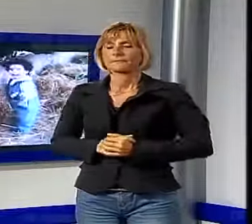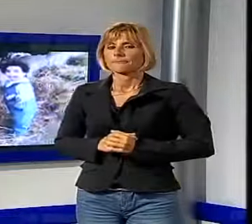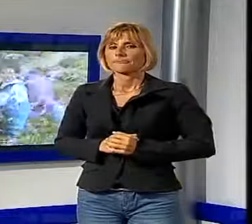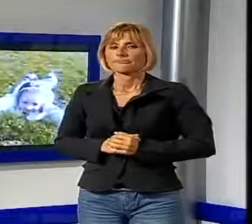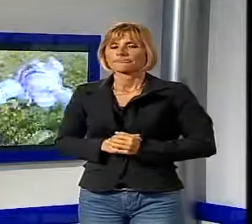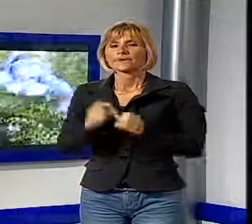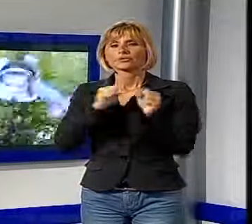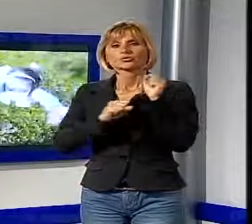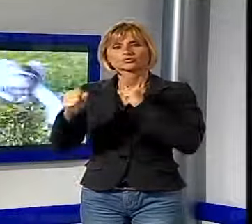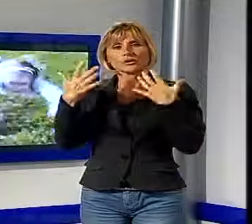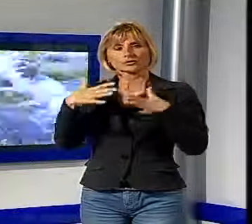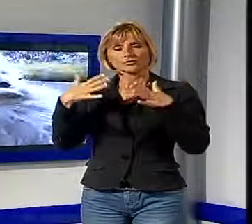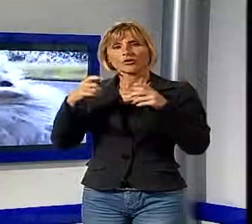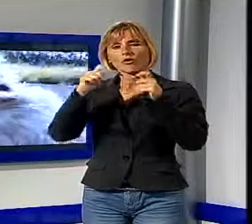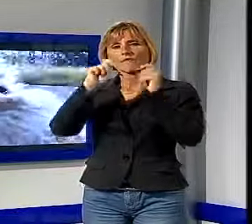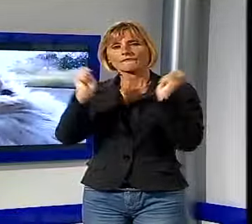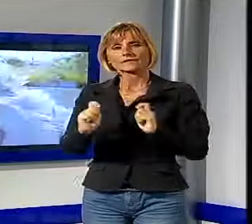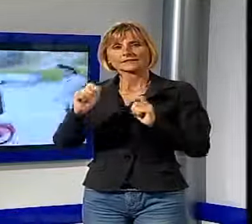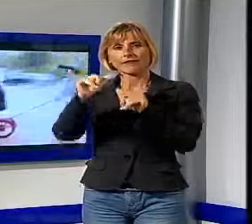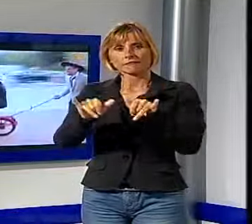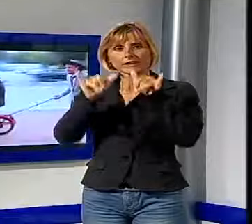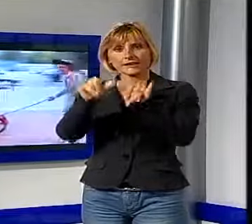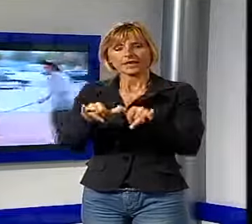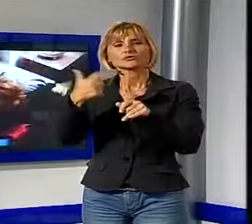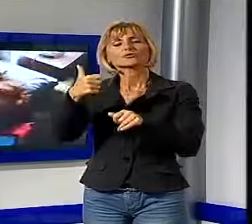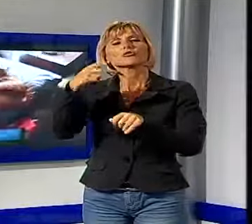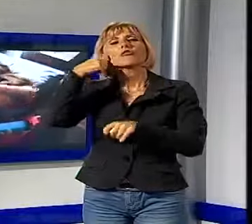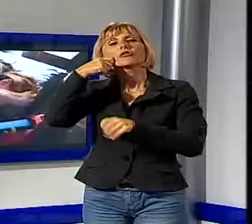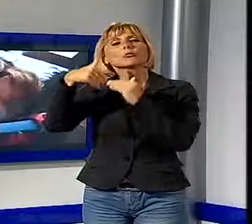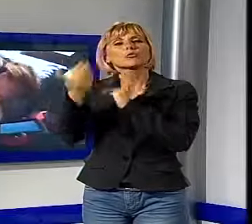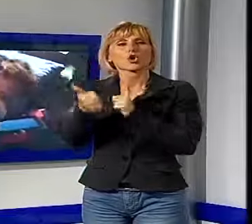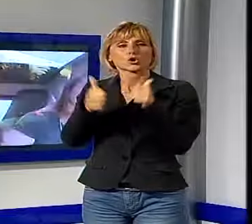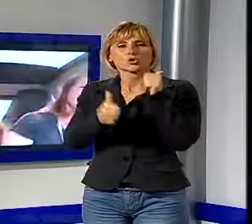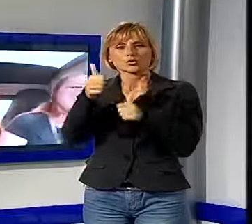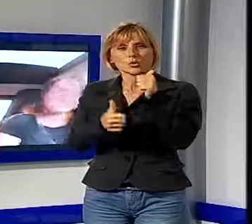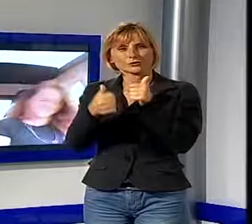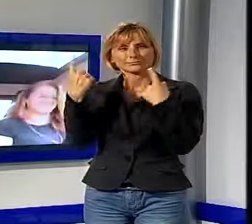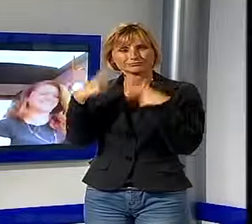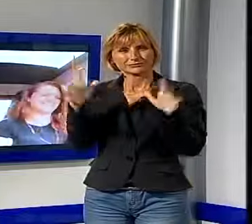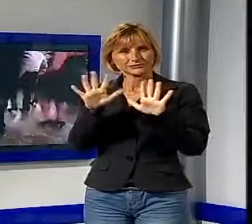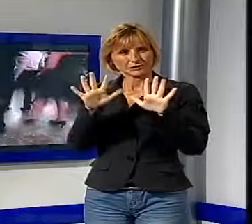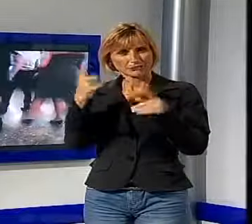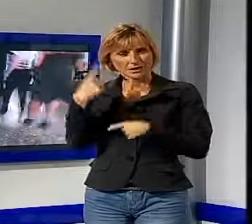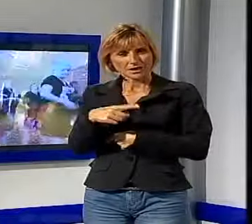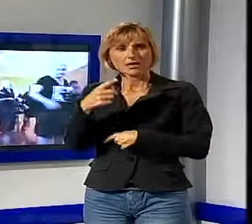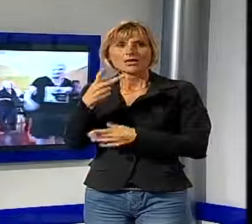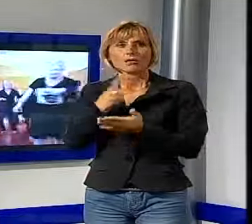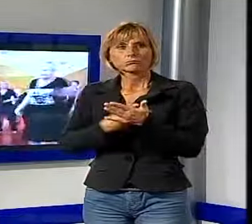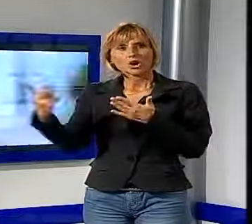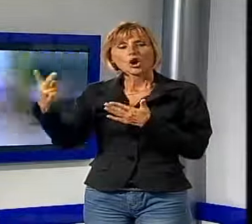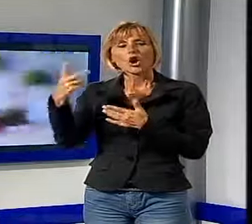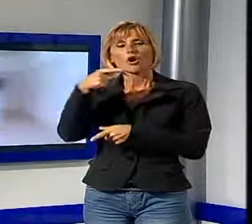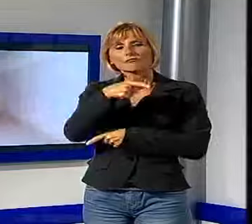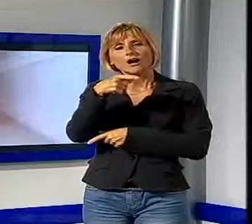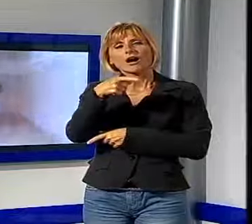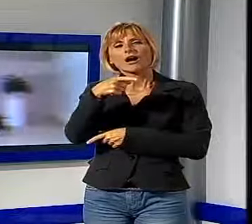Dopo il successo registrato al Festival di Venezia come film fuori concorso, Italy in Edei in queste ore va alla prova del grande schermo.